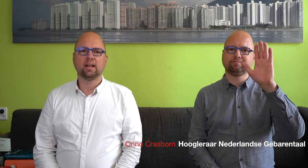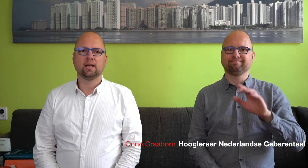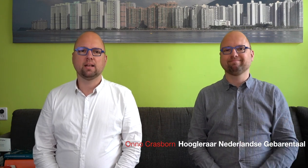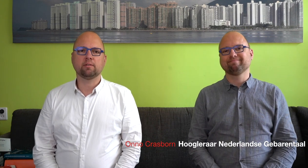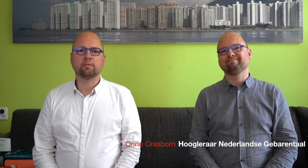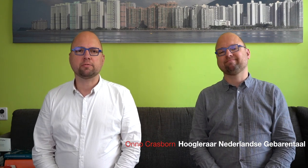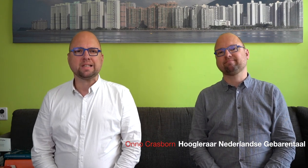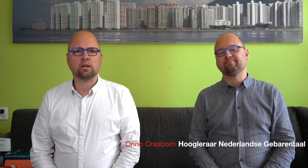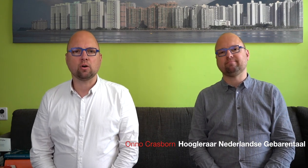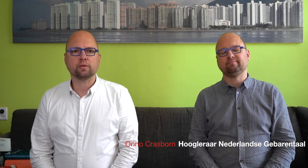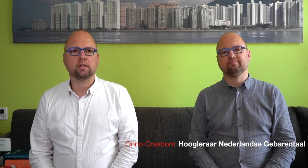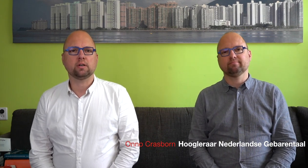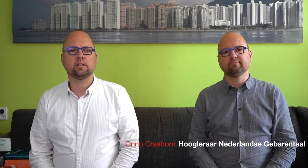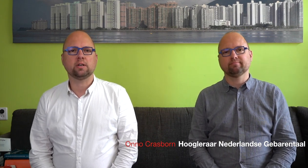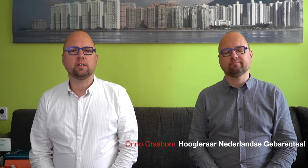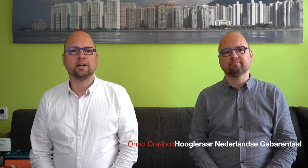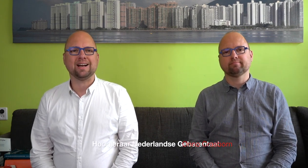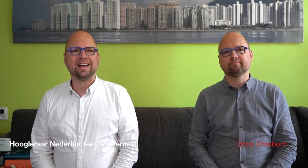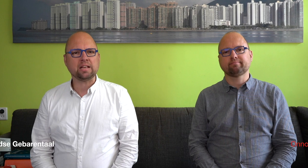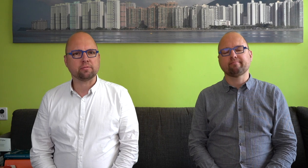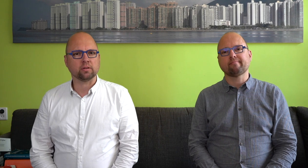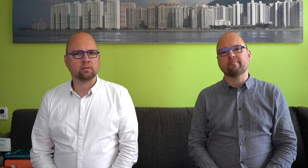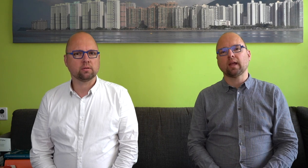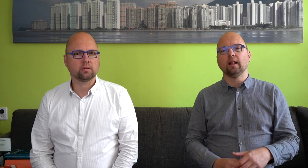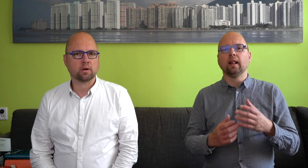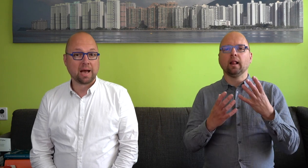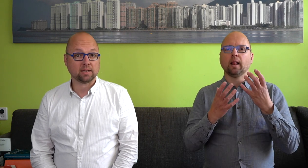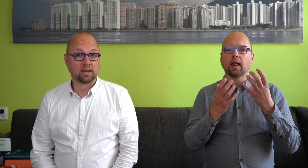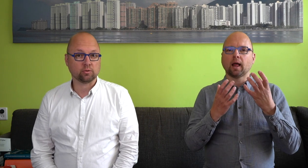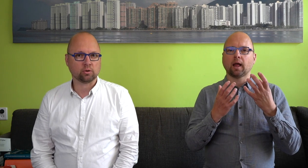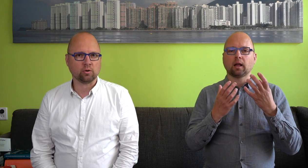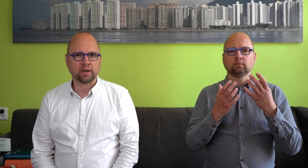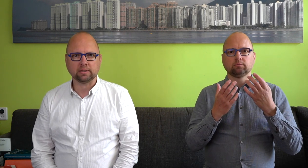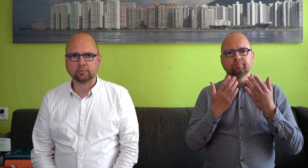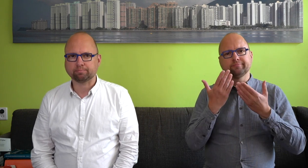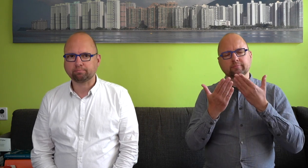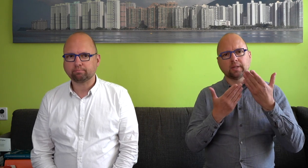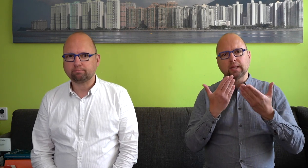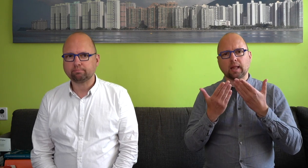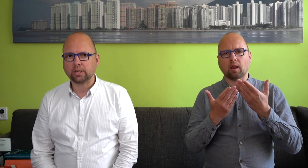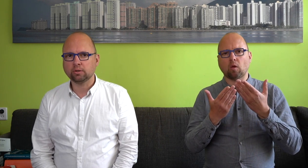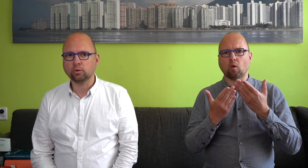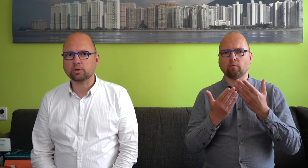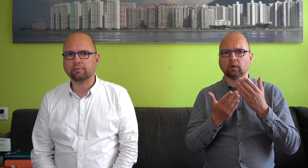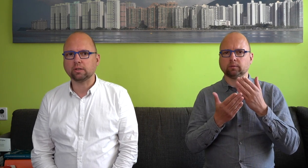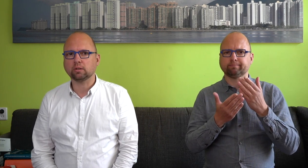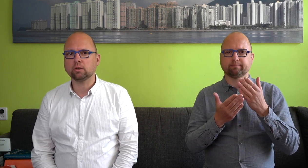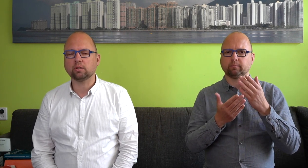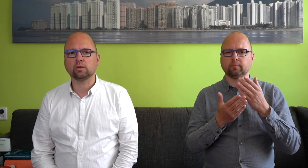Ik wil wat vertellen over de erkenning van gebarentaal door de overheid. Nu we zoveel de